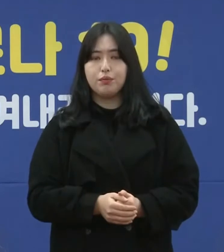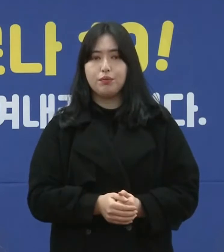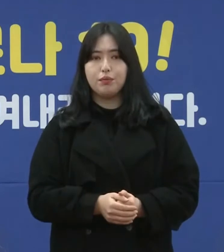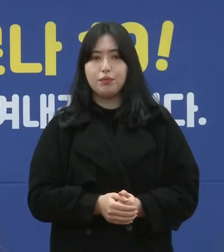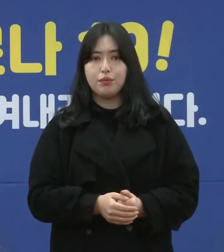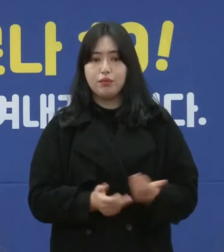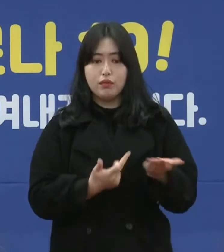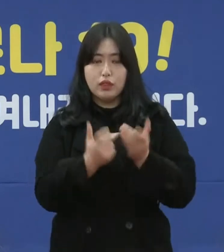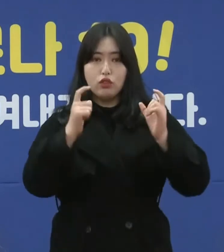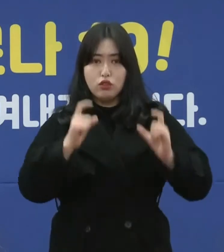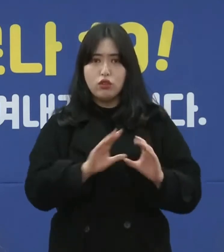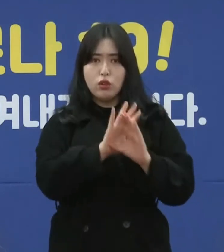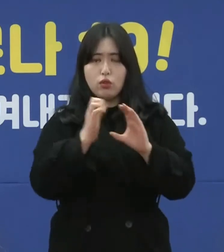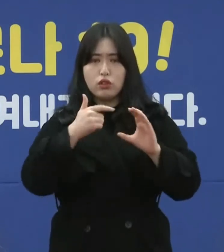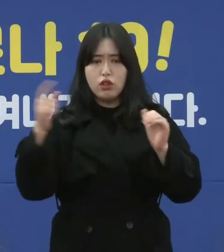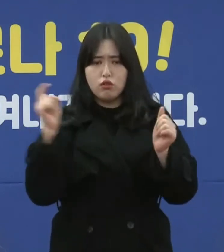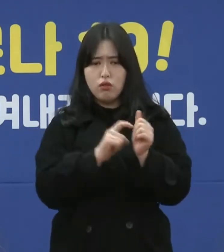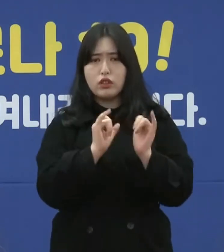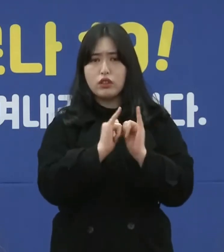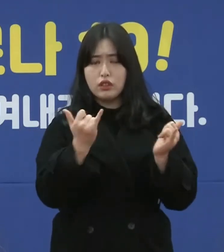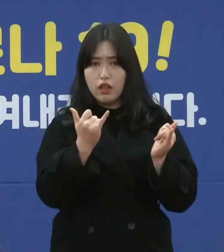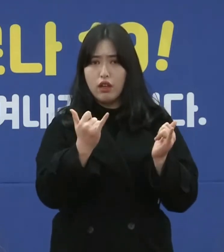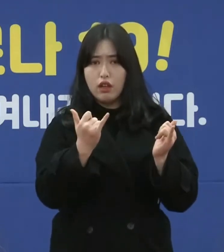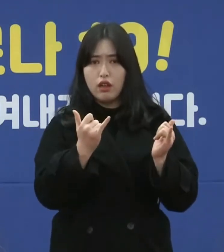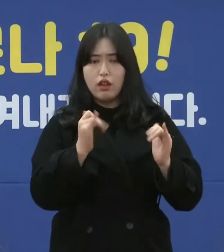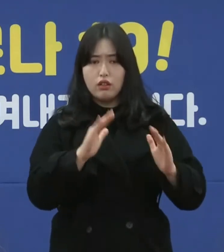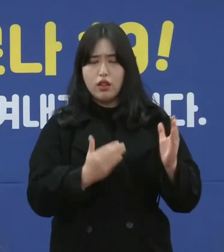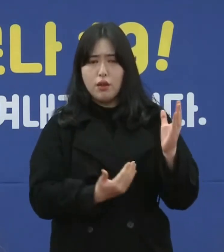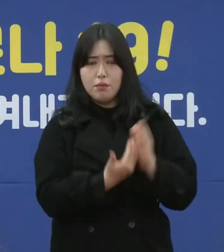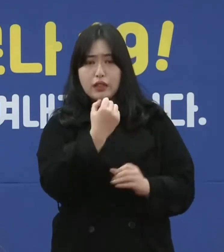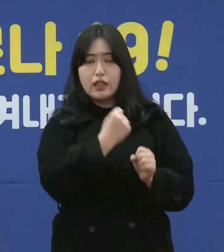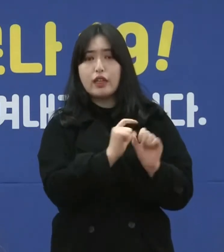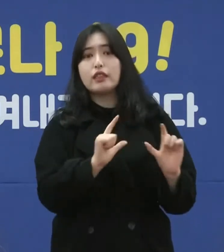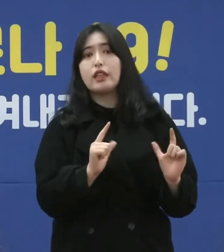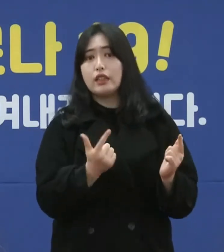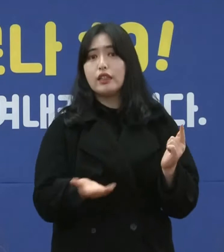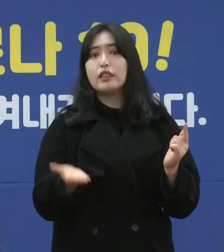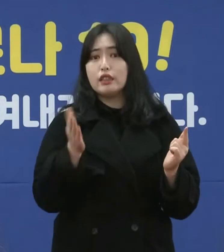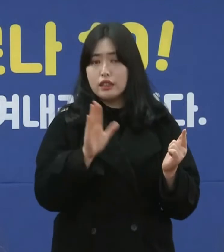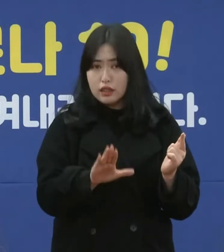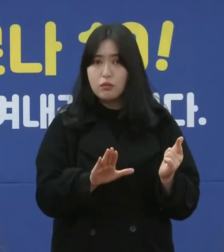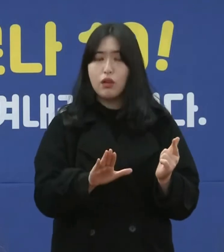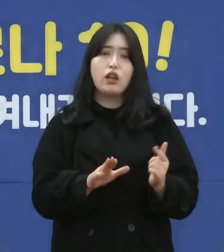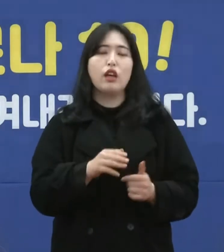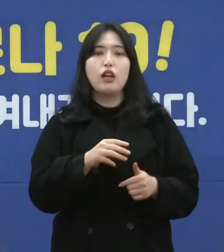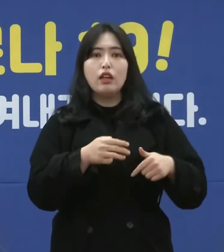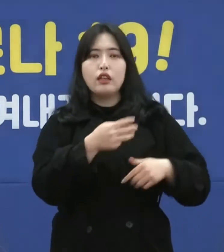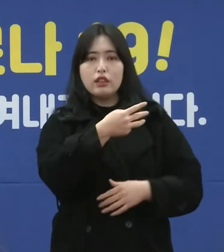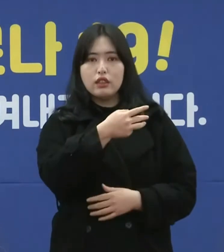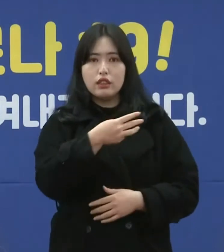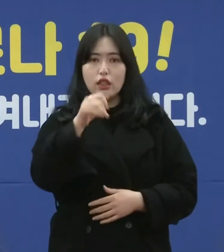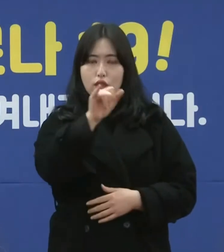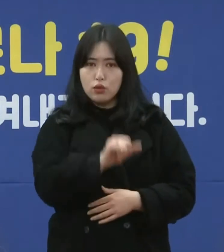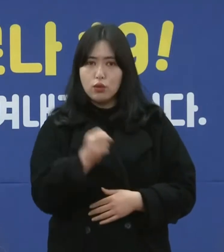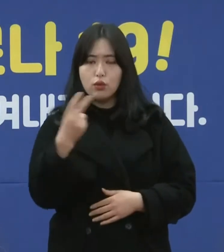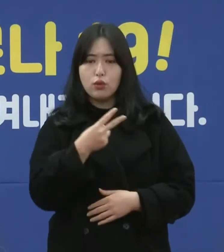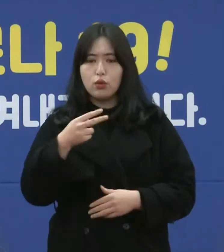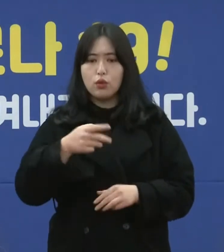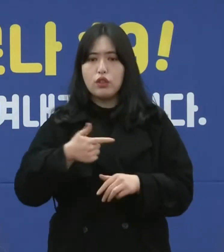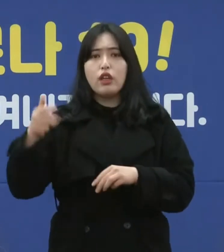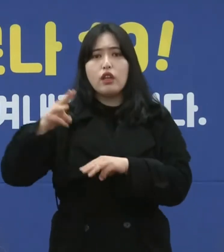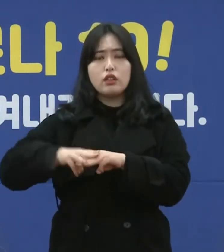제주 지역에 코로나19 확진자가 발생하지 않았지만 세종시와 대전시에서